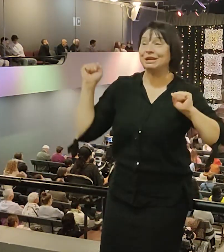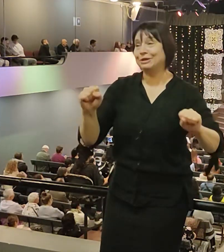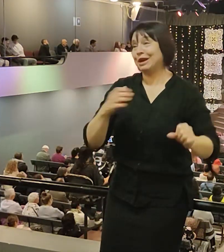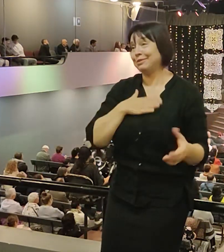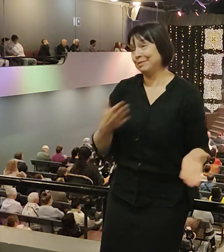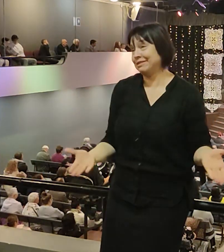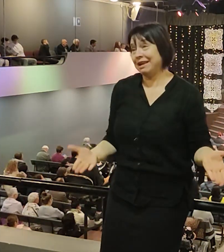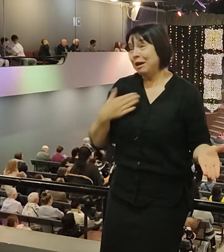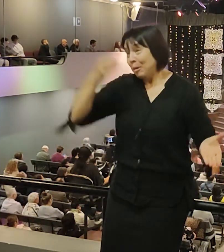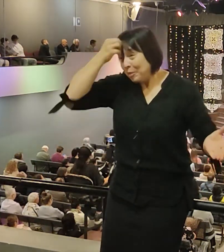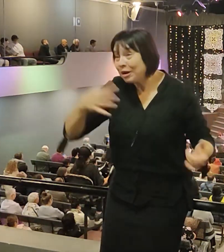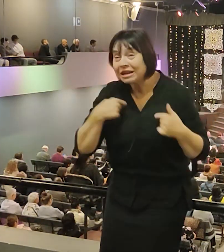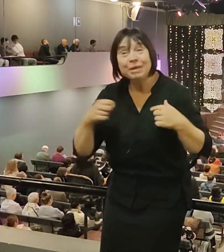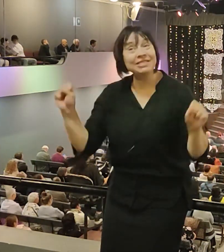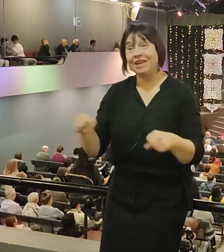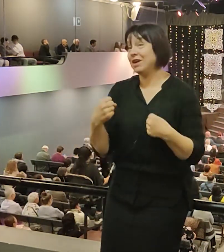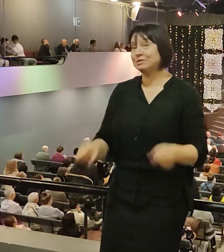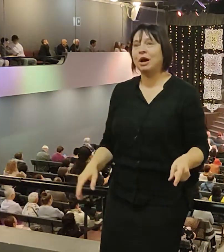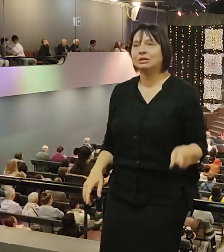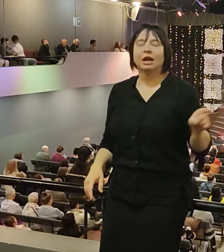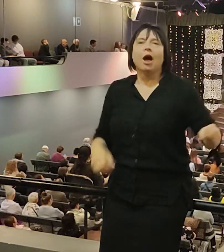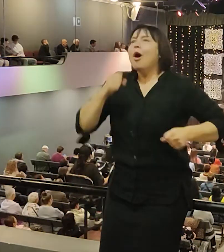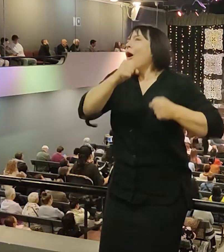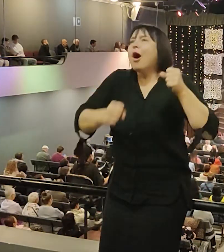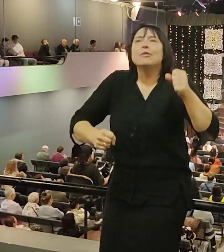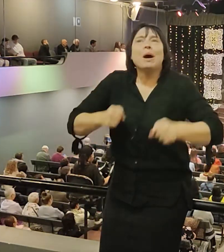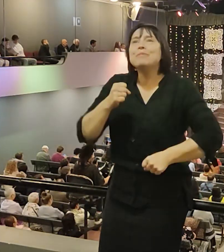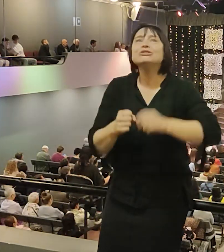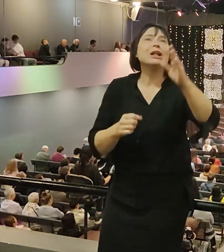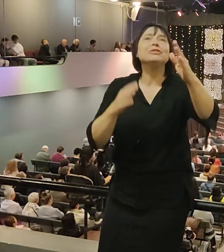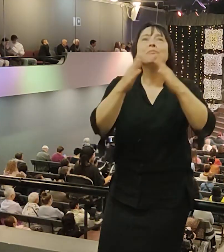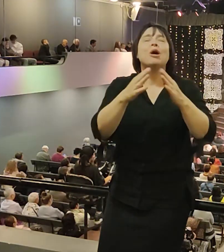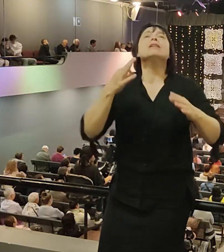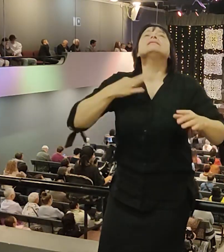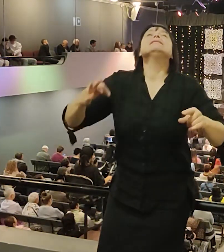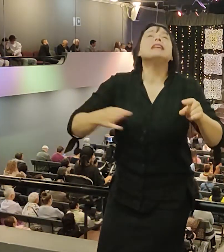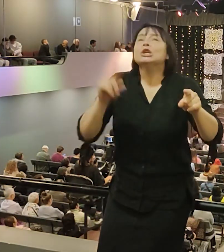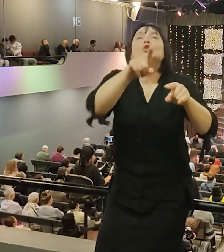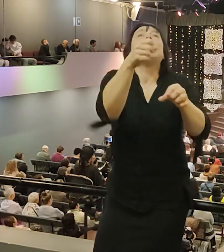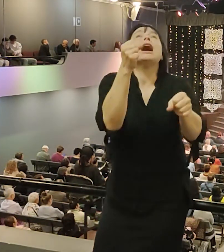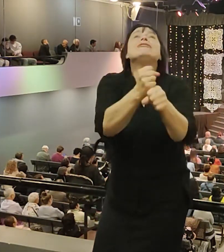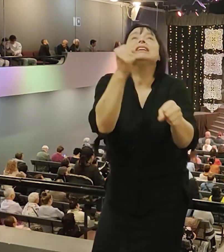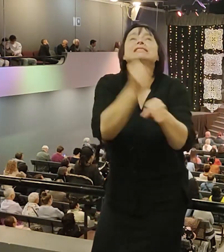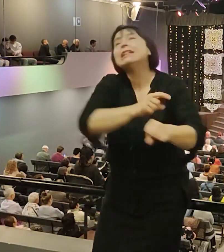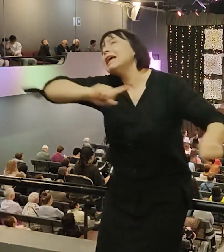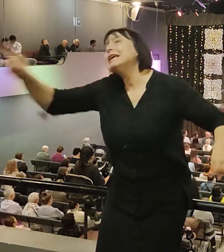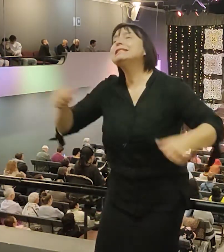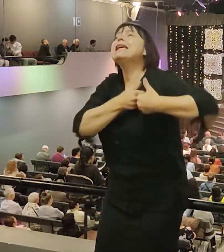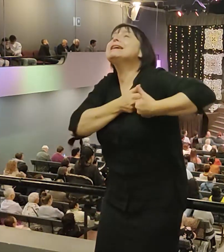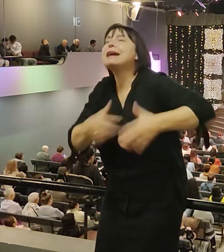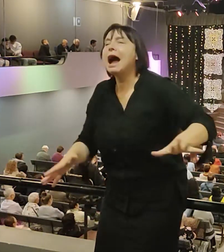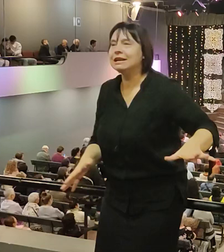Аллилуйя. Он побежал домой к сыну. Говорит, сын, что ты сделал? Он говорит, я вижу, меня бьет жизнь. Иди кайся. А он приходит,